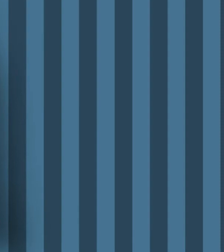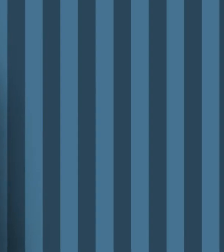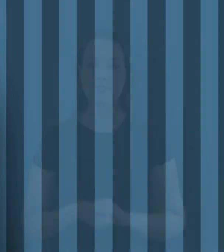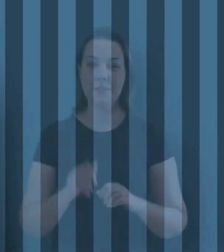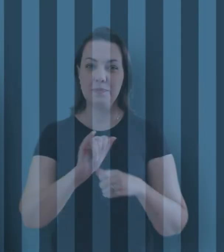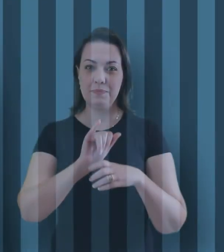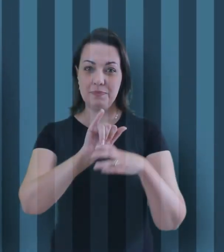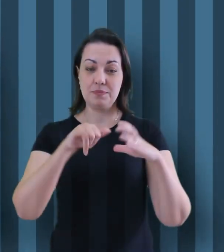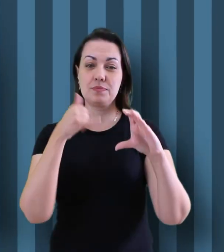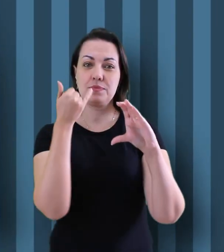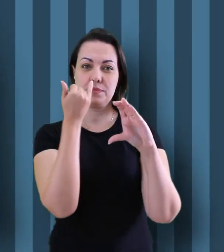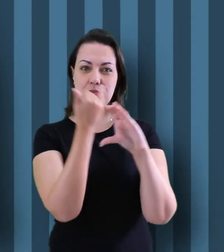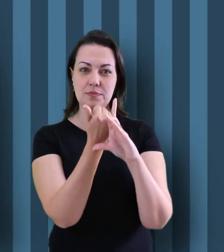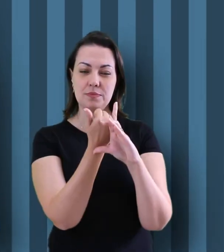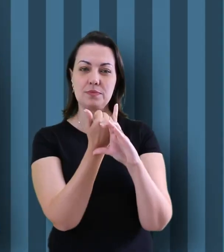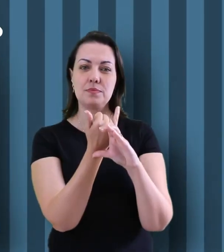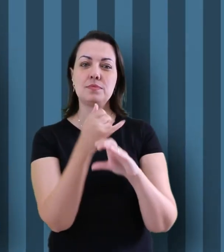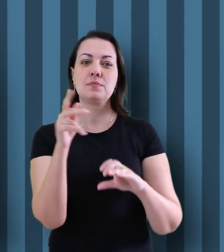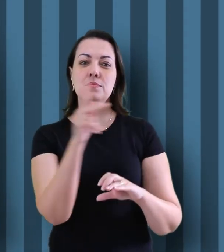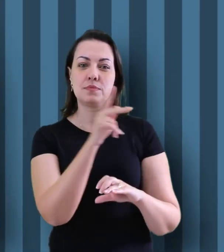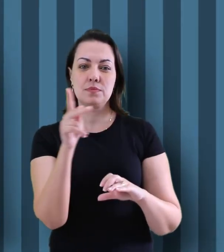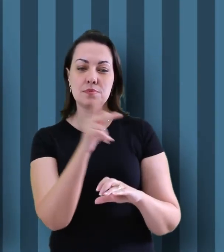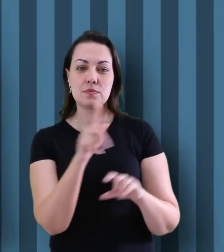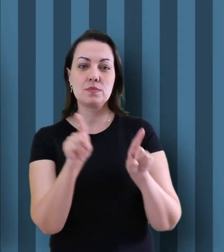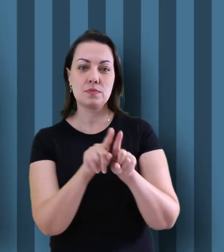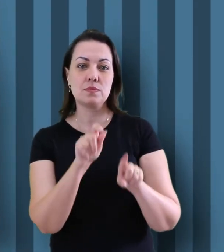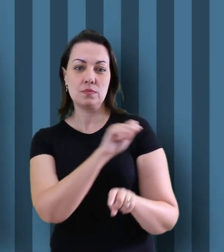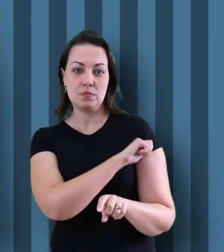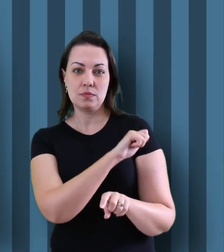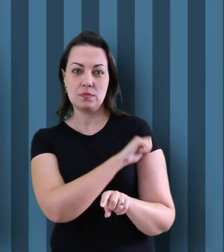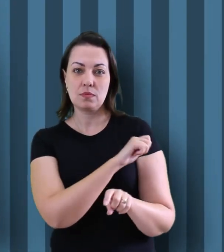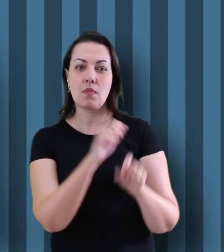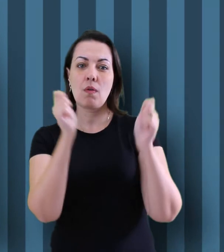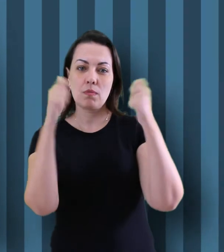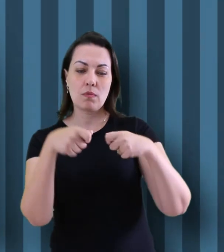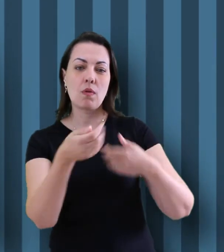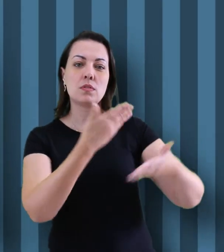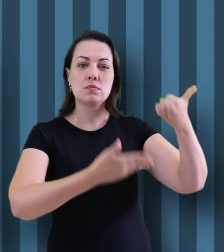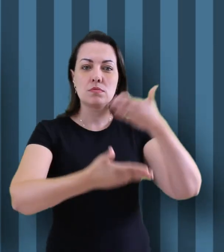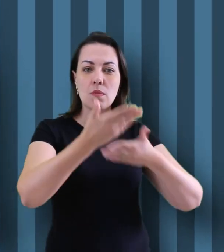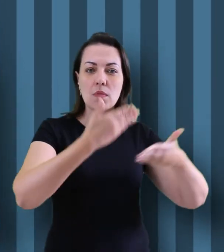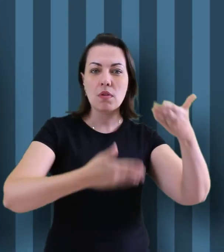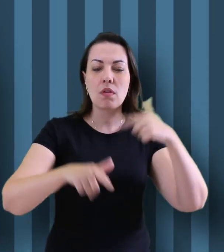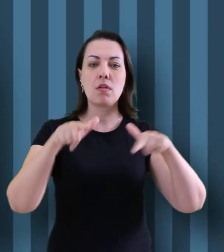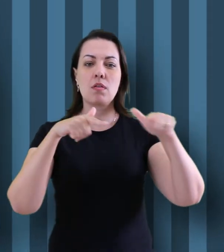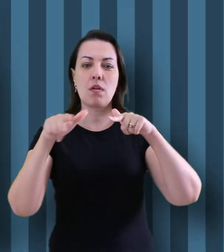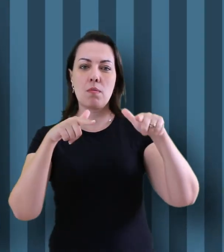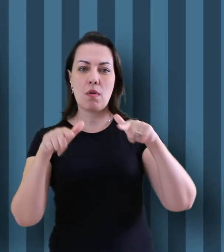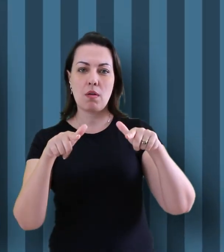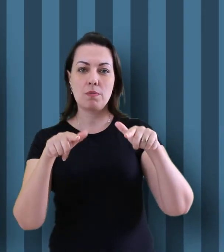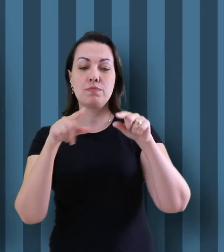No nosso canal educacional no YouTube, professores e alunos poderão divulgar seus trabalhos contando com um